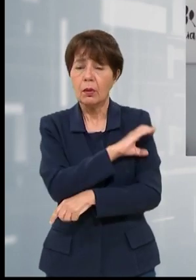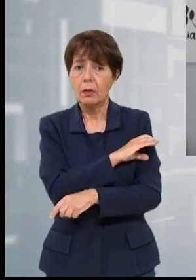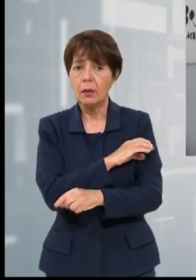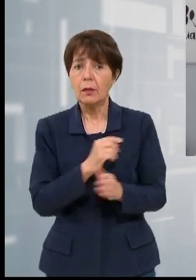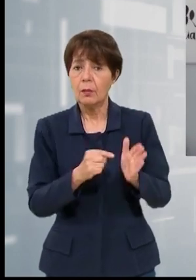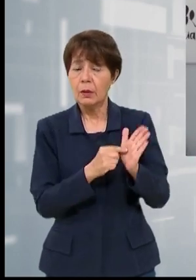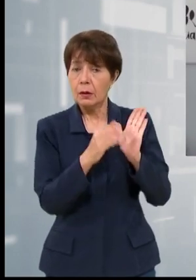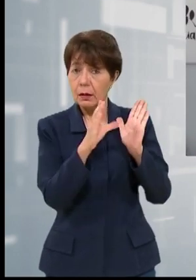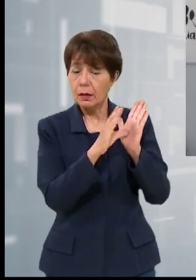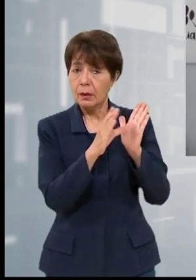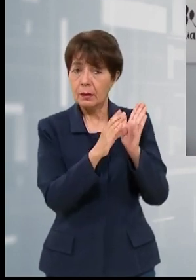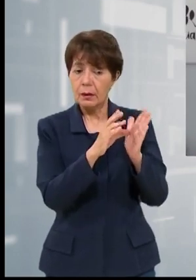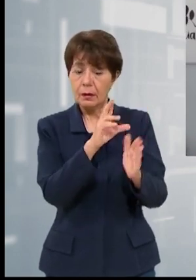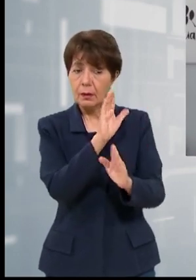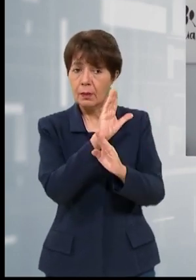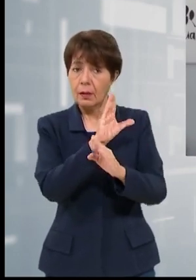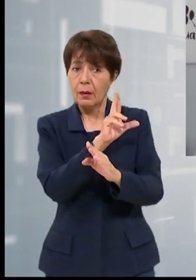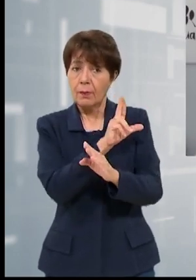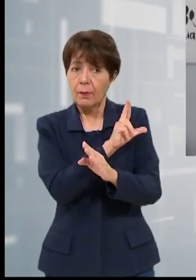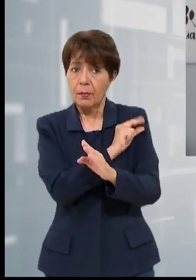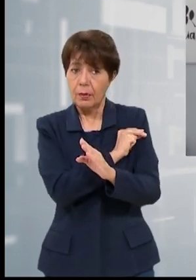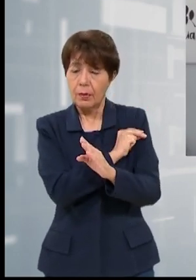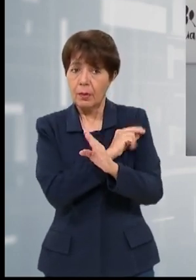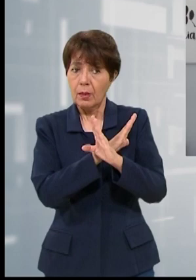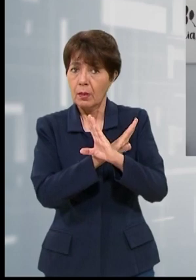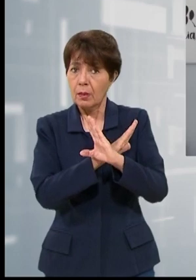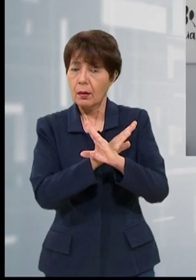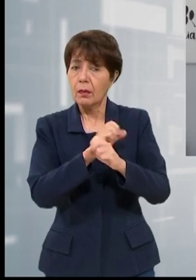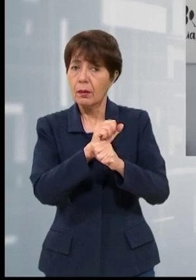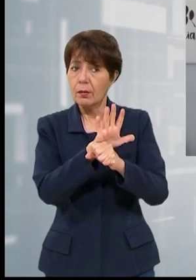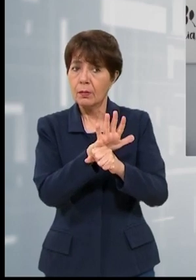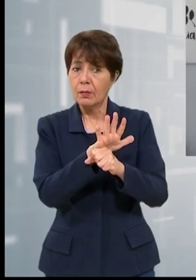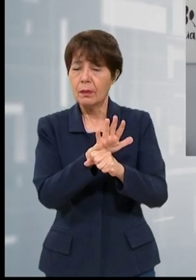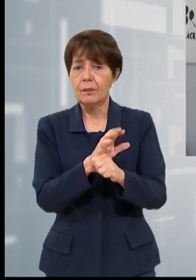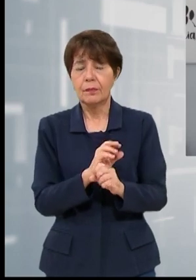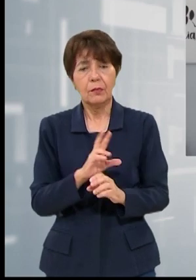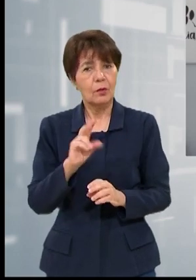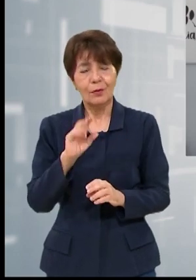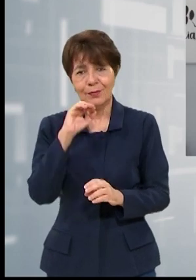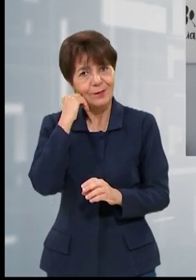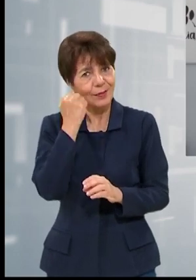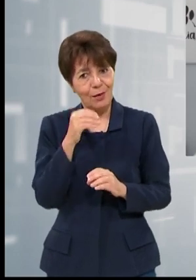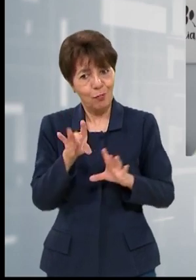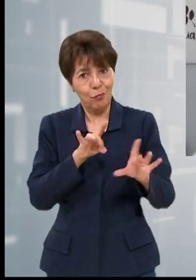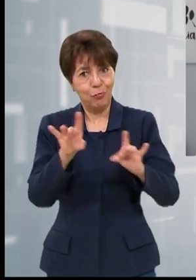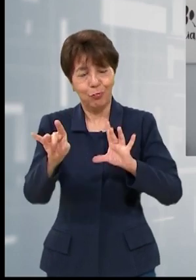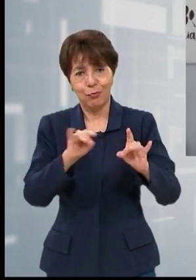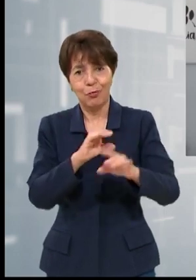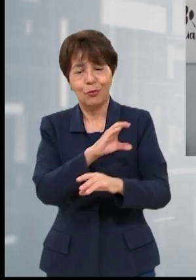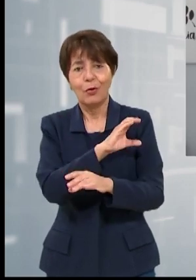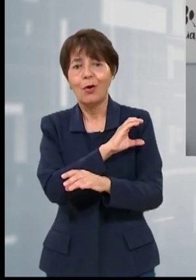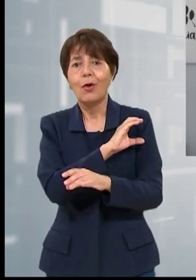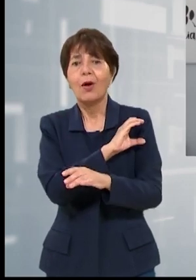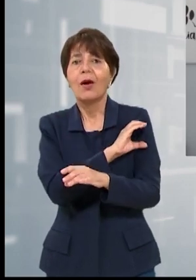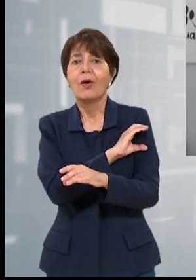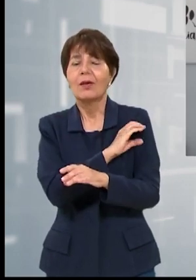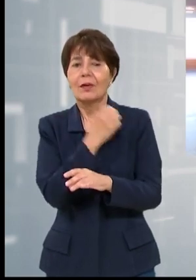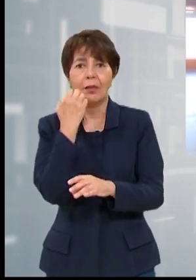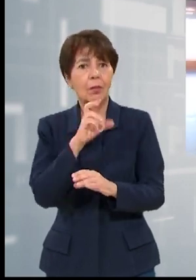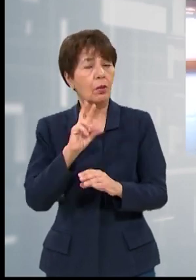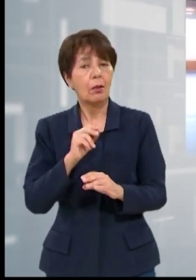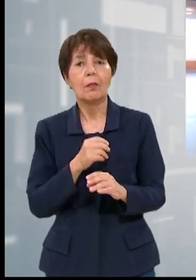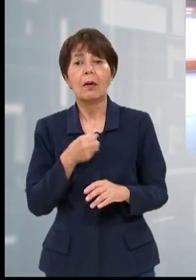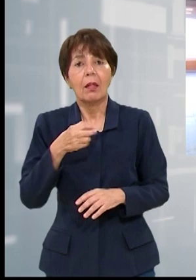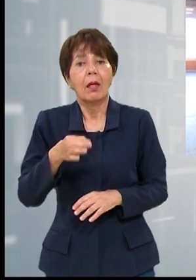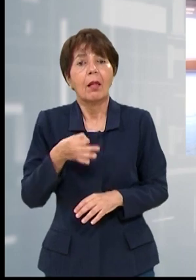vacunación porque no queremos un escándalo de contagio de COVID en los centros educativos, pero ya no se puede esperar más.